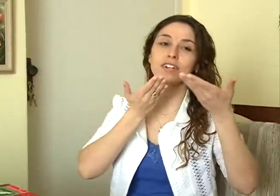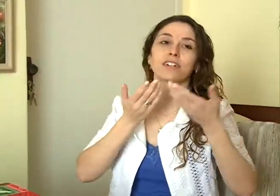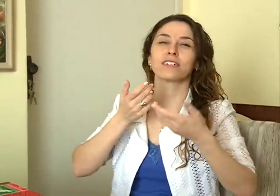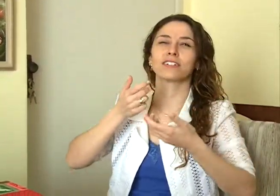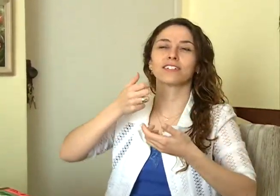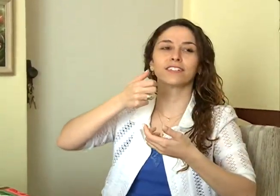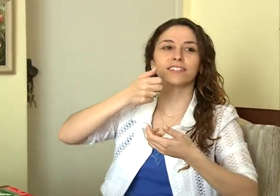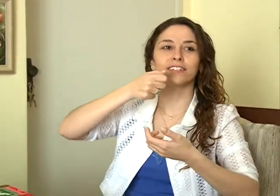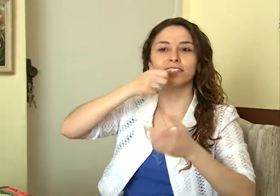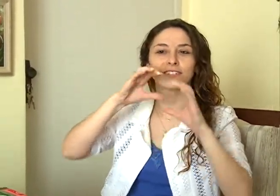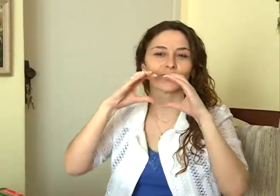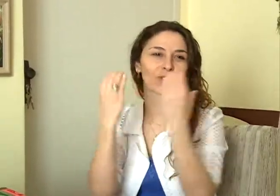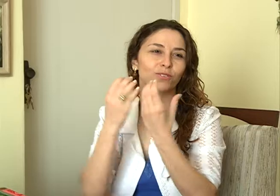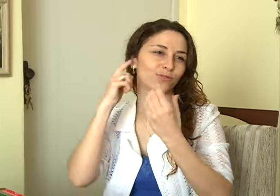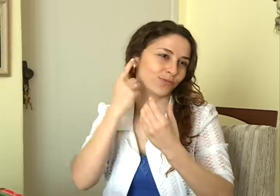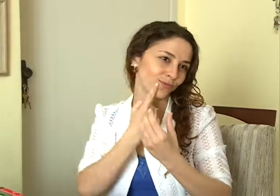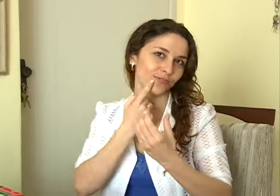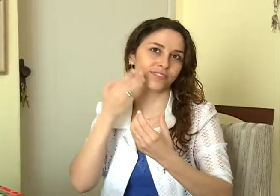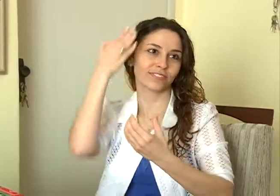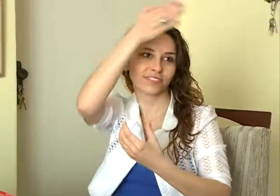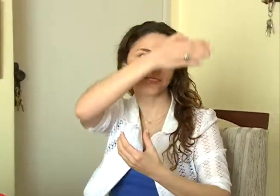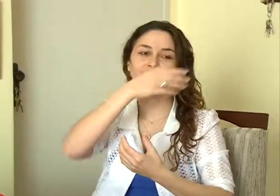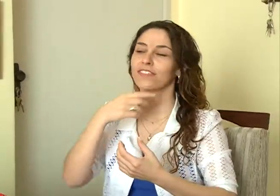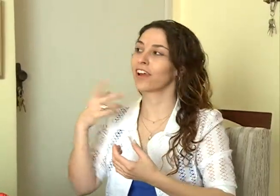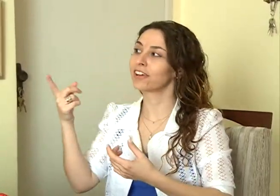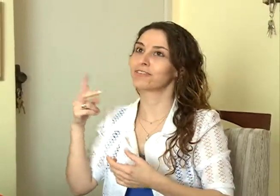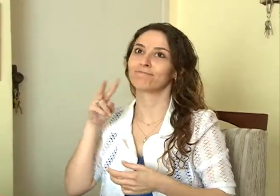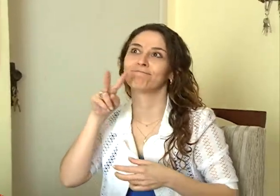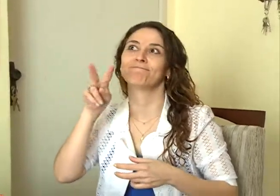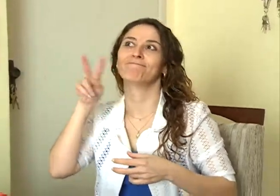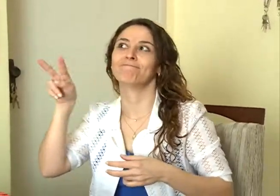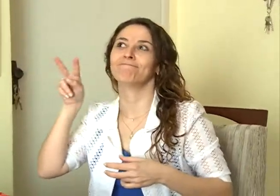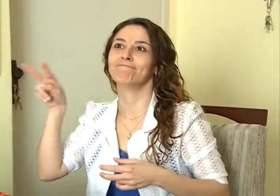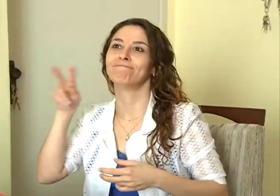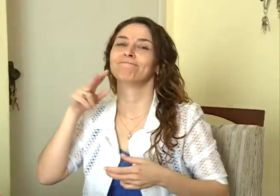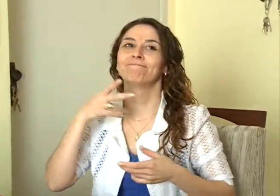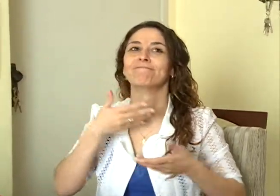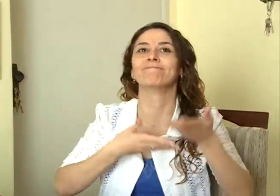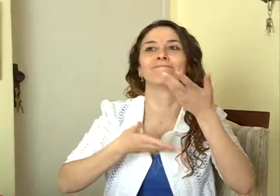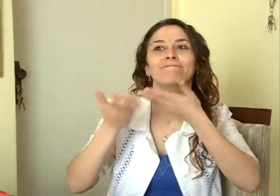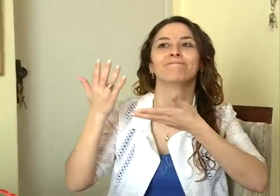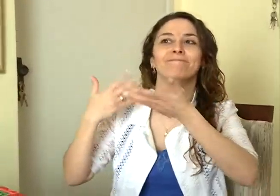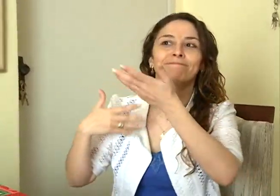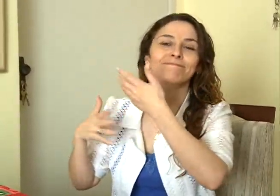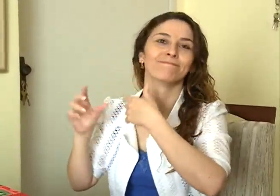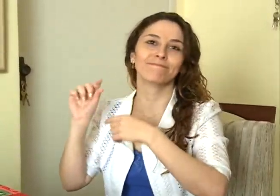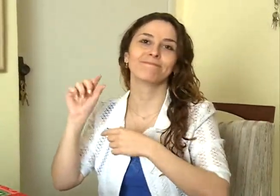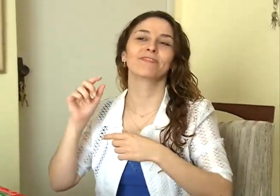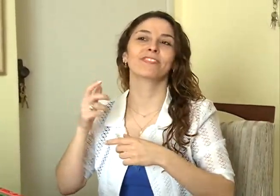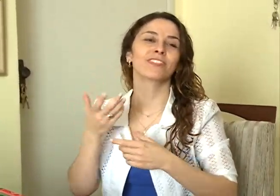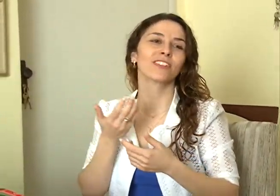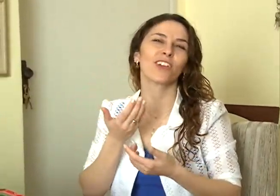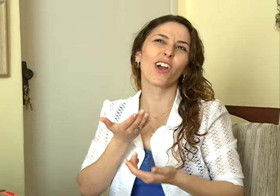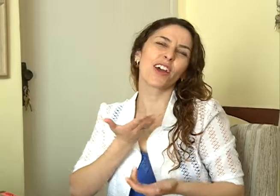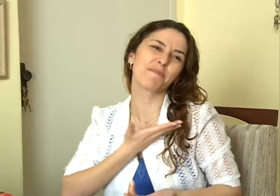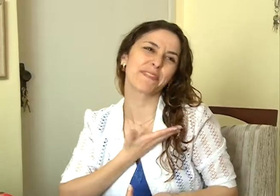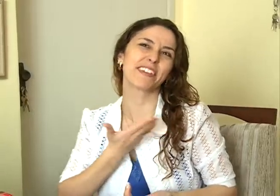Eu convidei ele pra conhecer a comunidade surda. Ele conheceu meus amigos, tentou conversar com